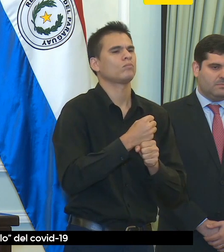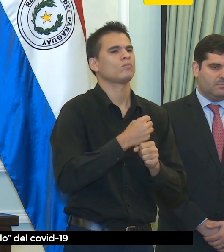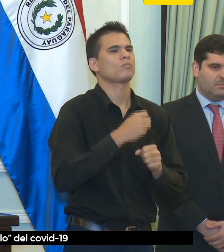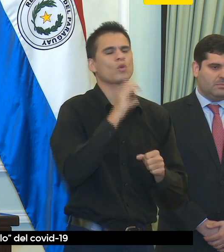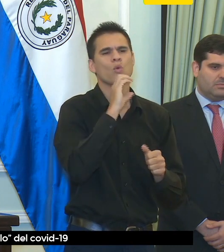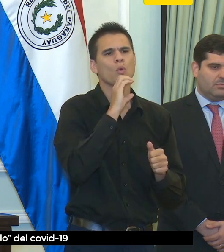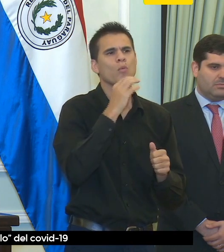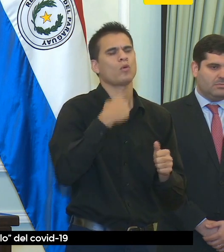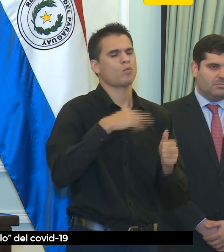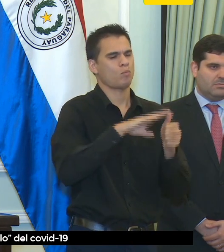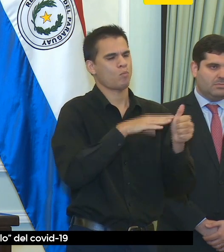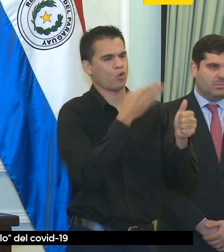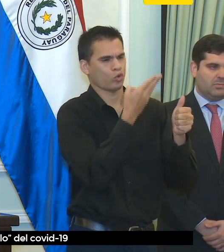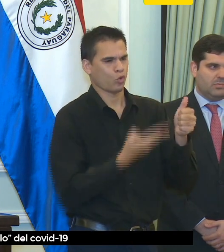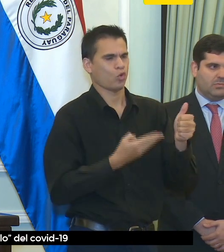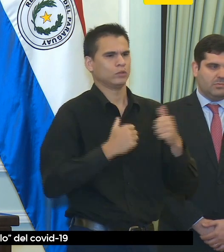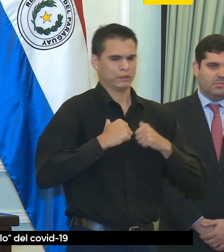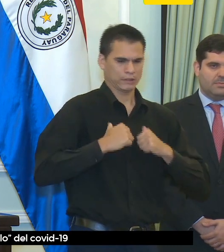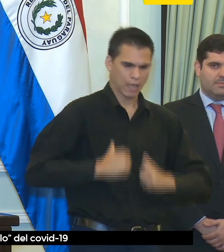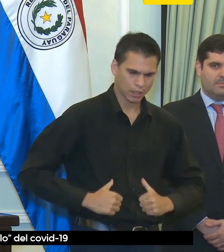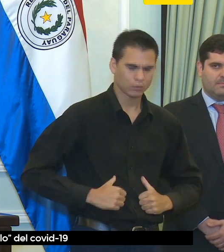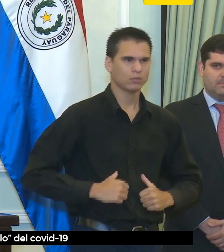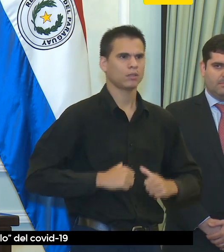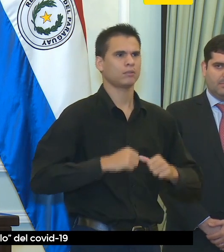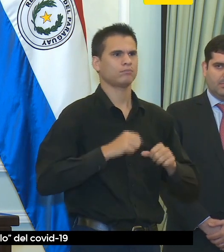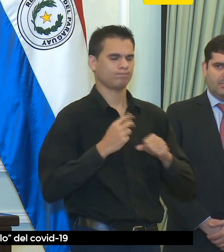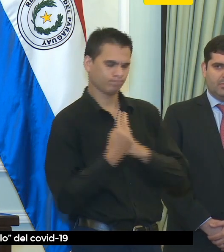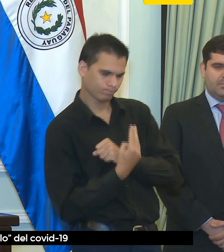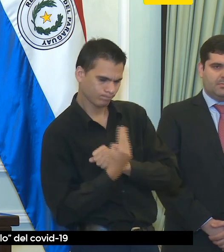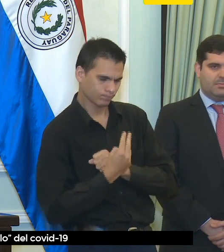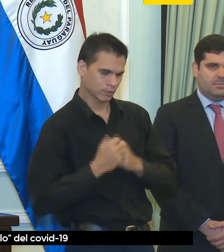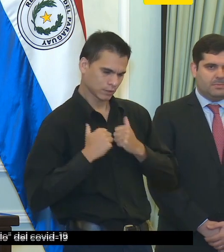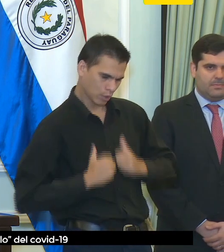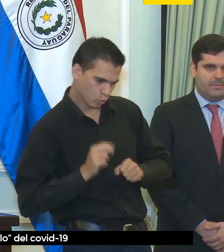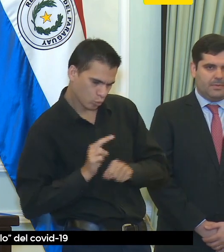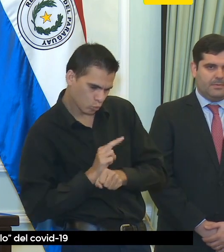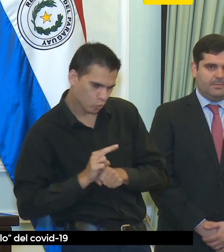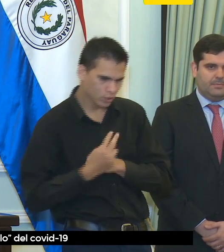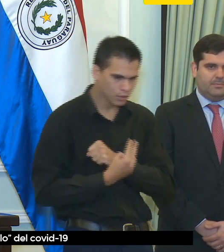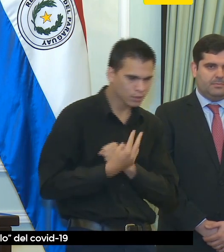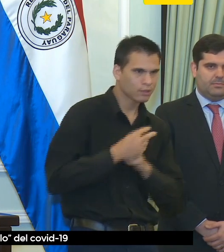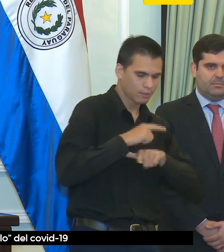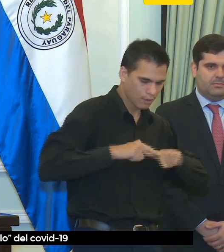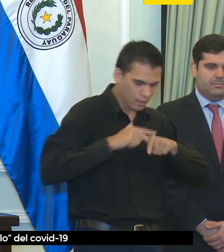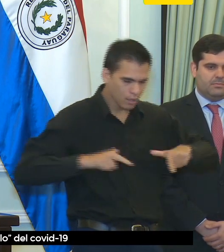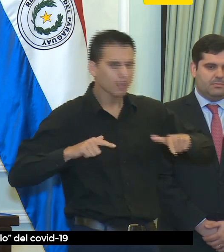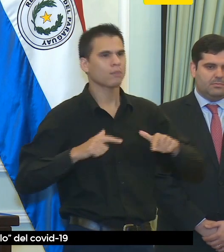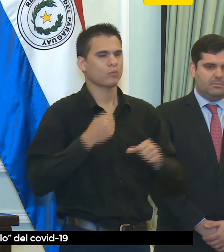prensa es el Ministro de Obras Públicas, Arnoldo Vins. Hay una ejecución